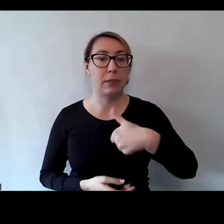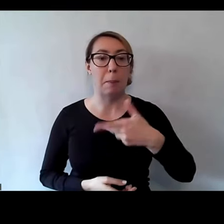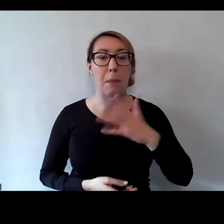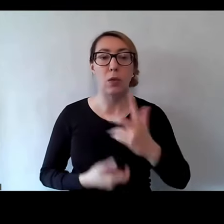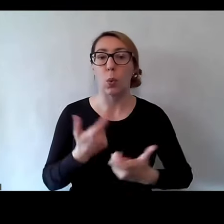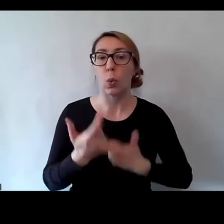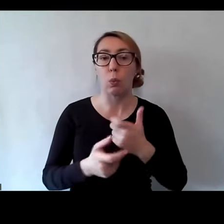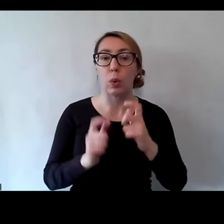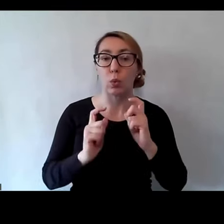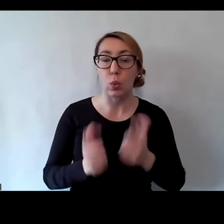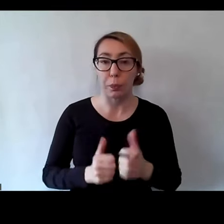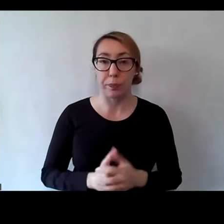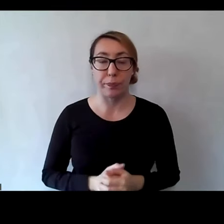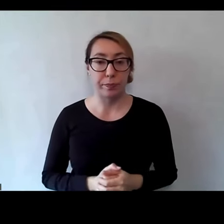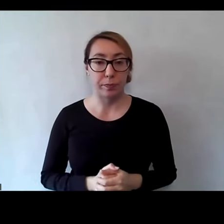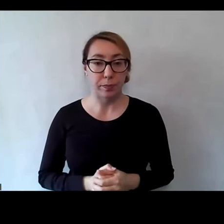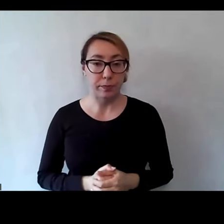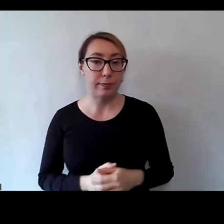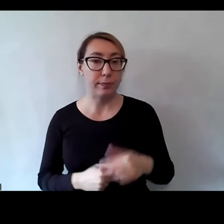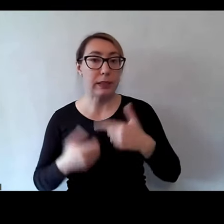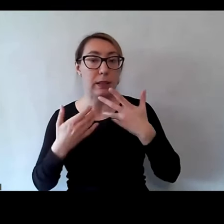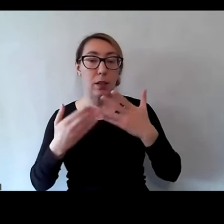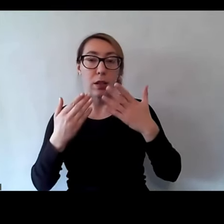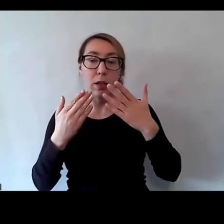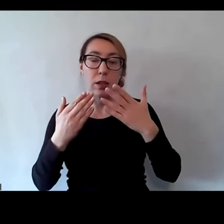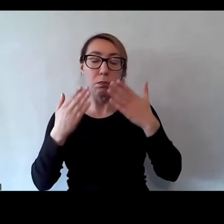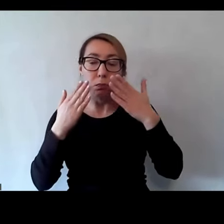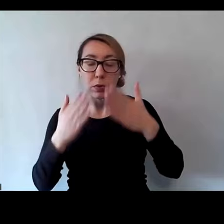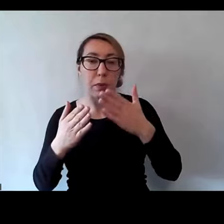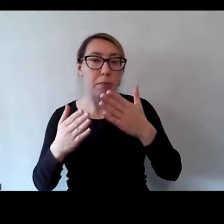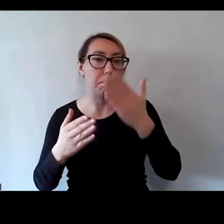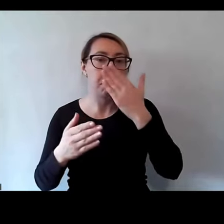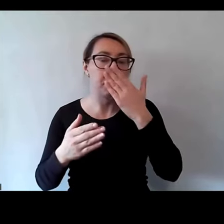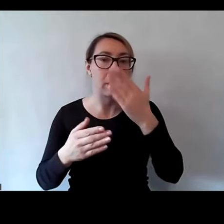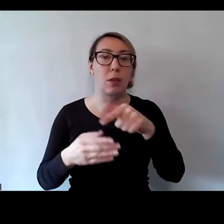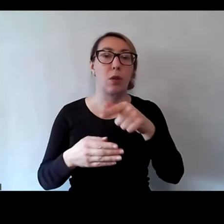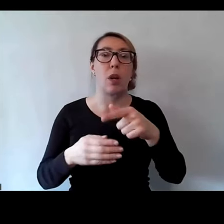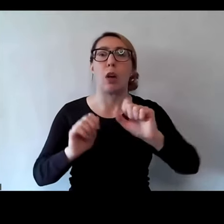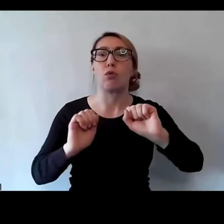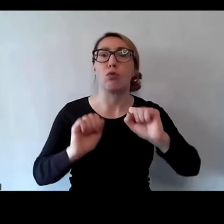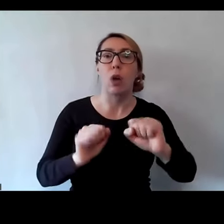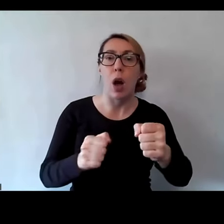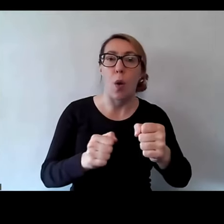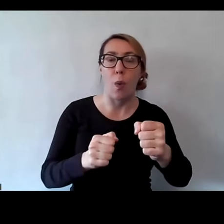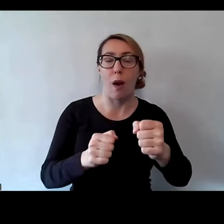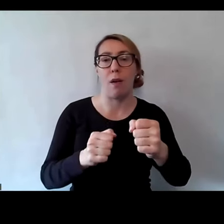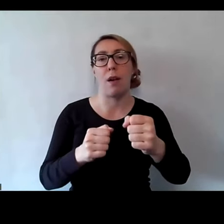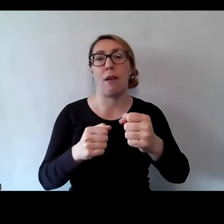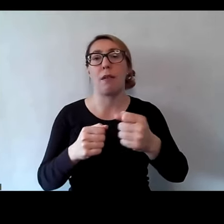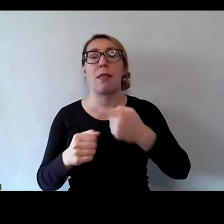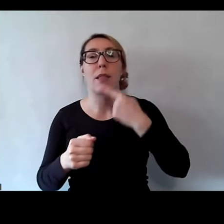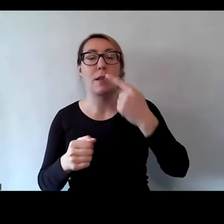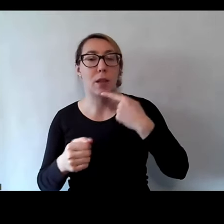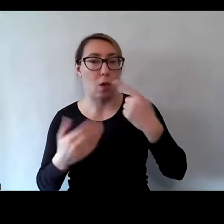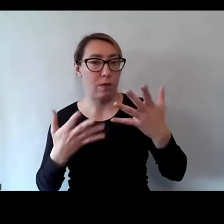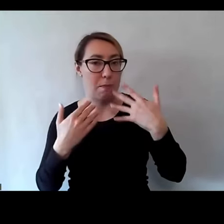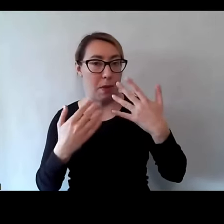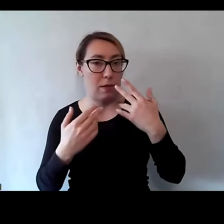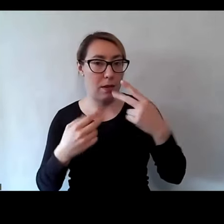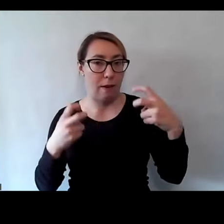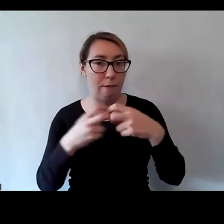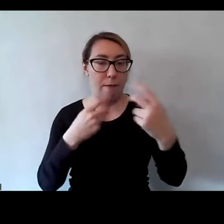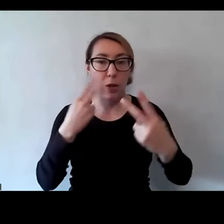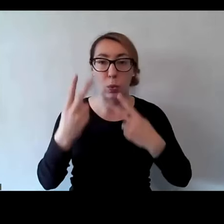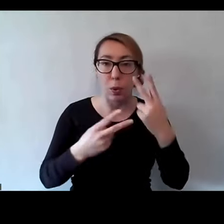skupiać się na tym, żeby pokazać Państwu, jak działa samo rozwiązanie językowe spacer dyptualne, bo w swoich ankietach